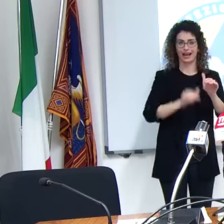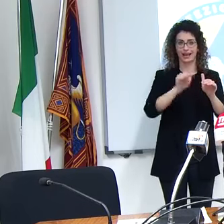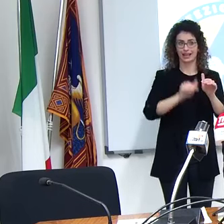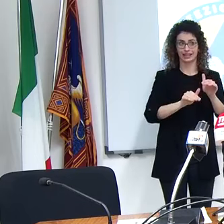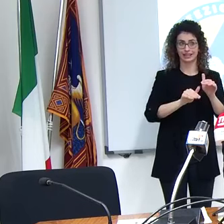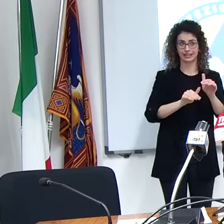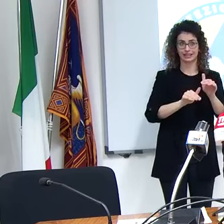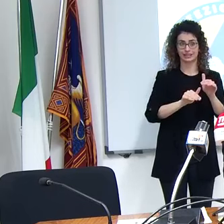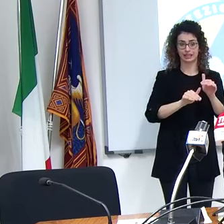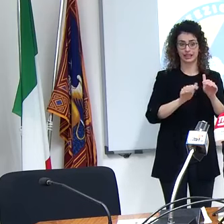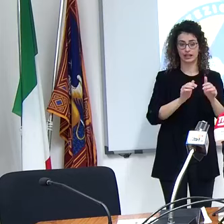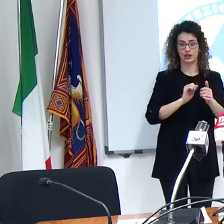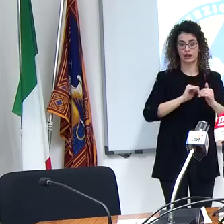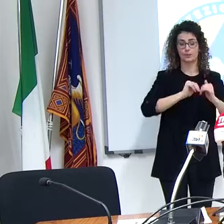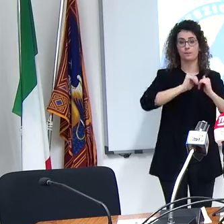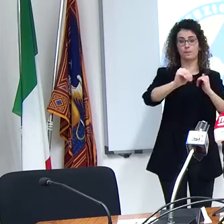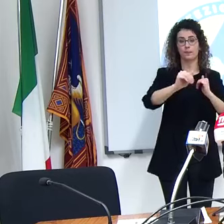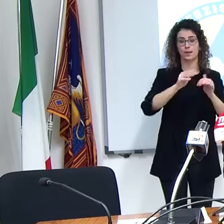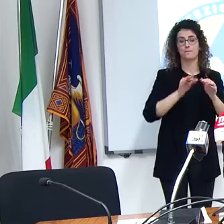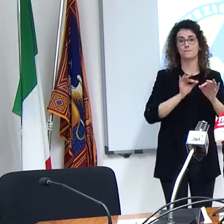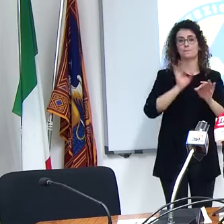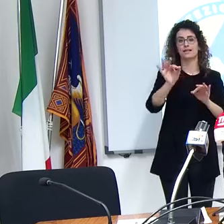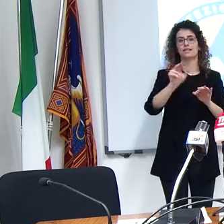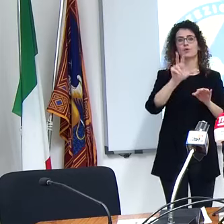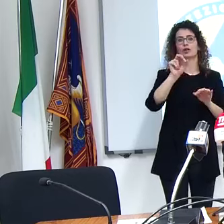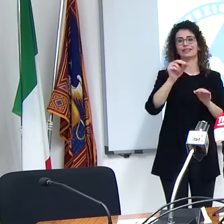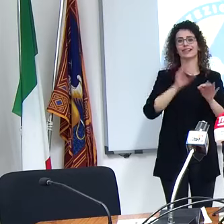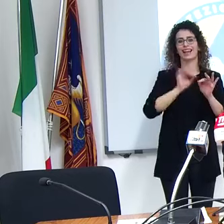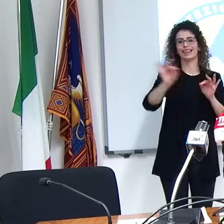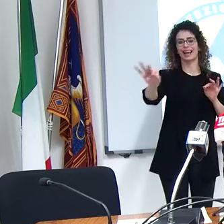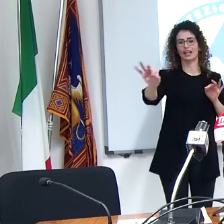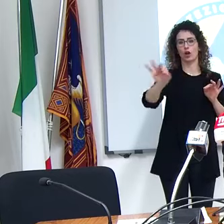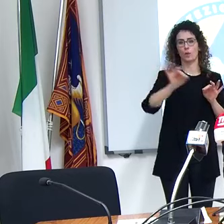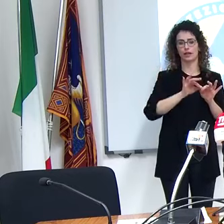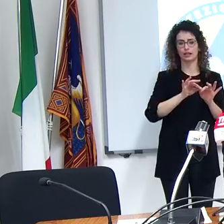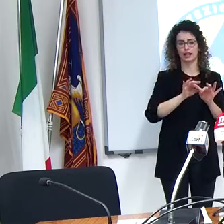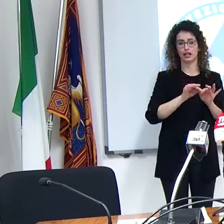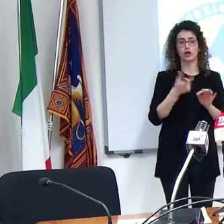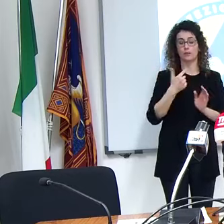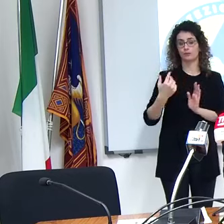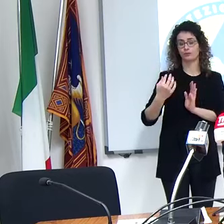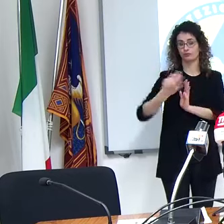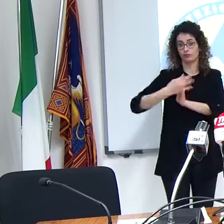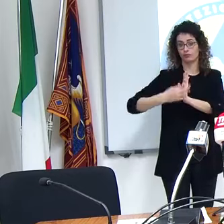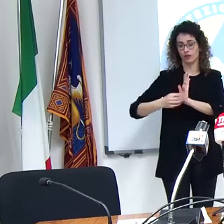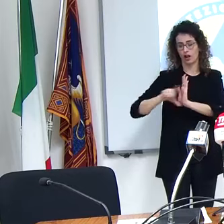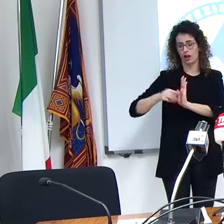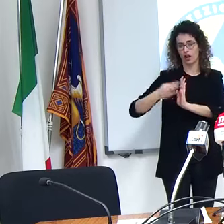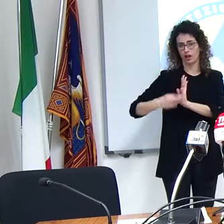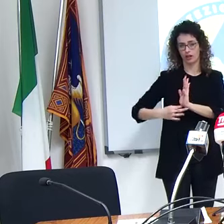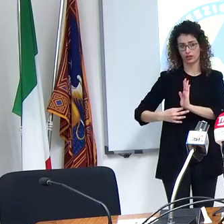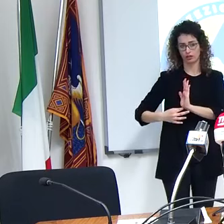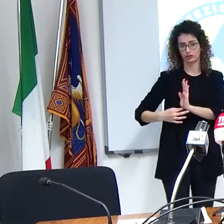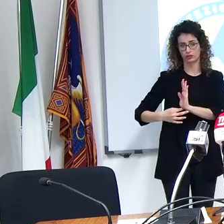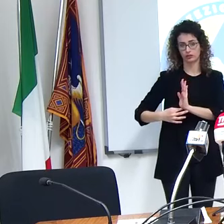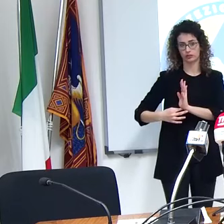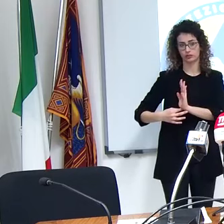entro i 30 km no si riferisce quella norma là che è stata ripresa dalla